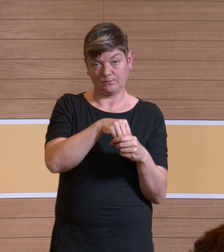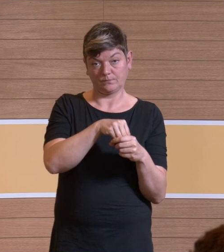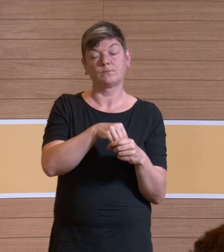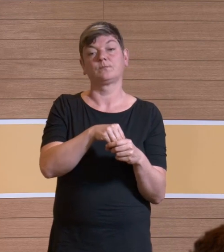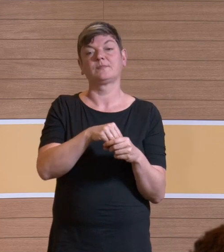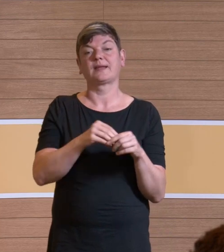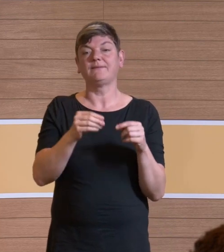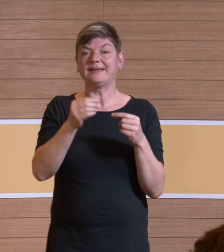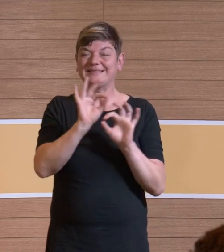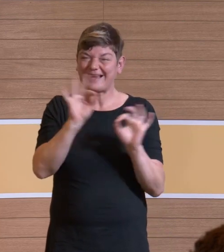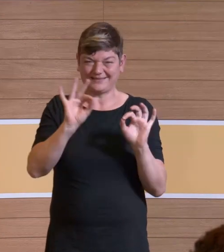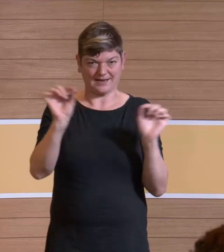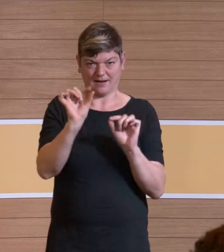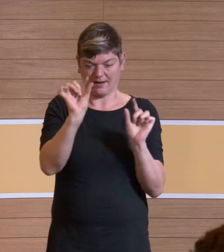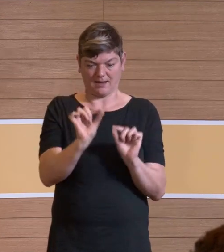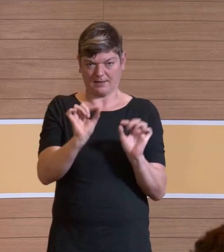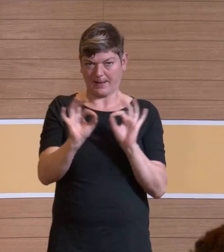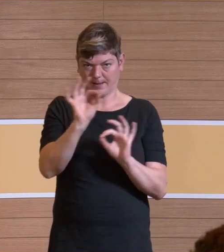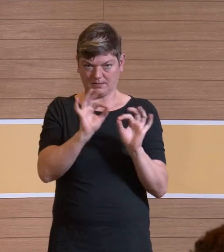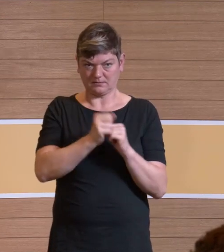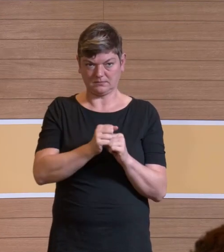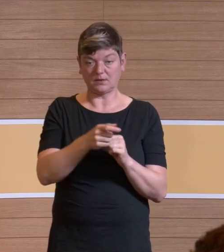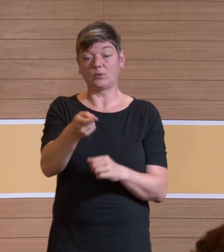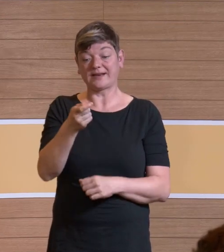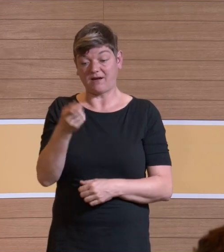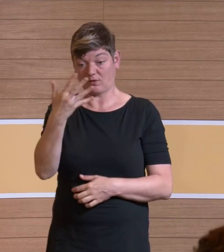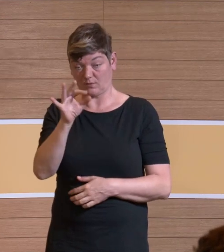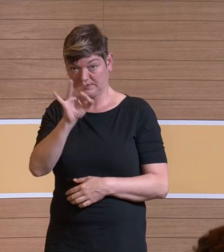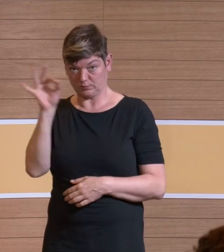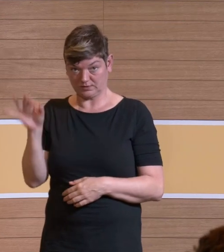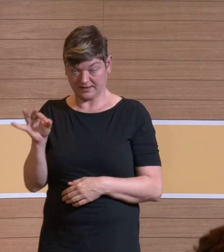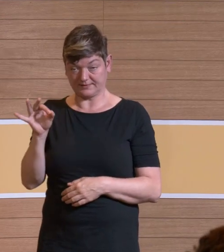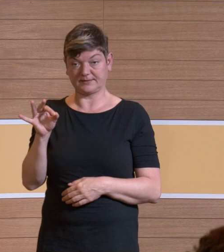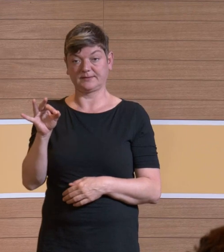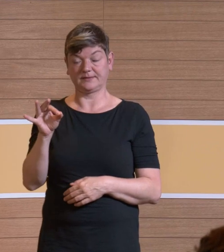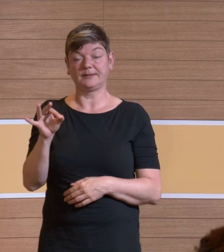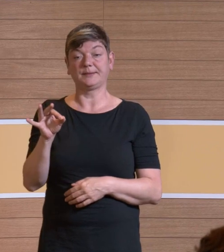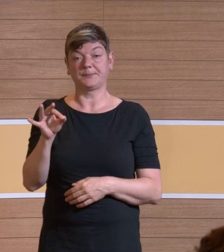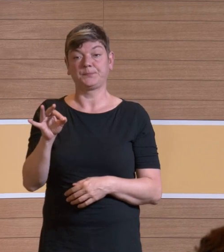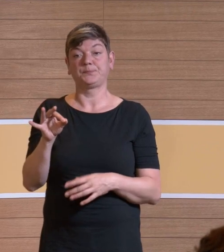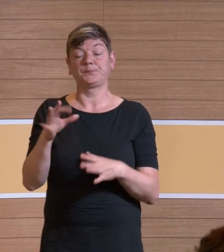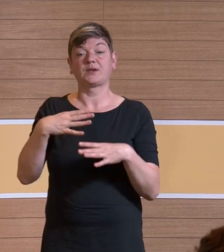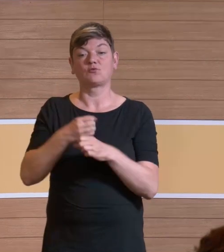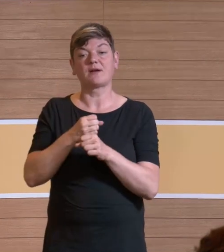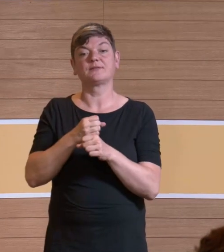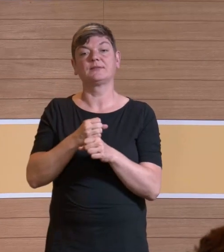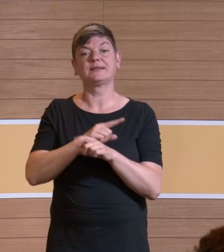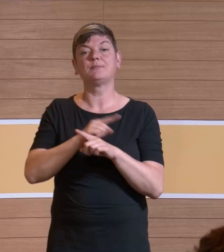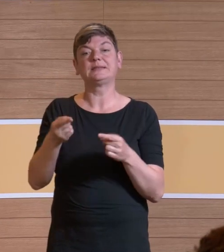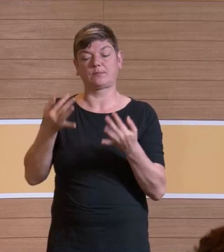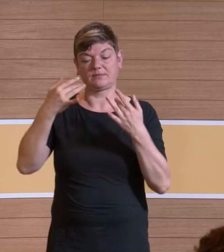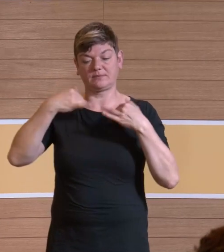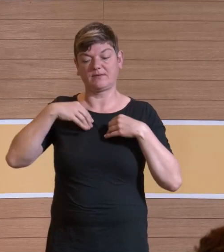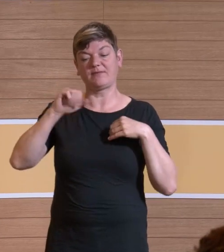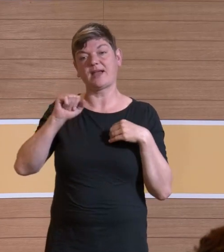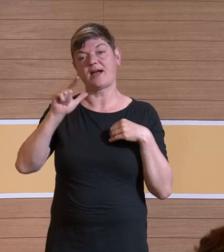sind sehr, sehr klein. Und die Hälfte dieser Partikel schafft es, bis in die Alveolen